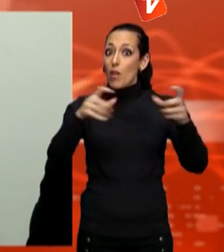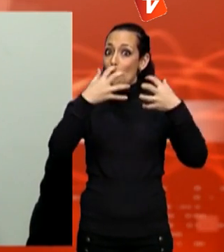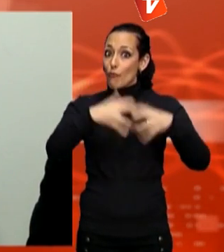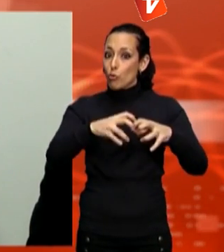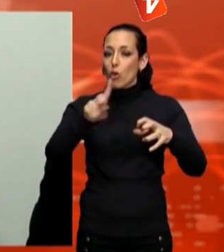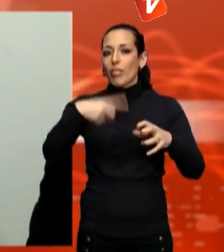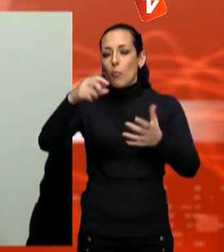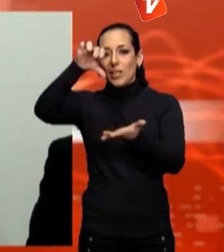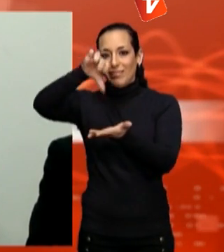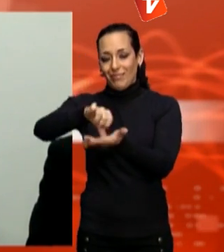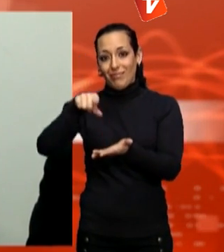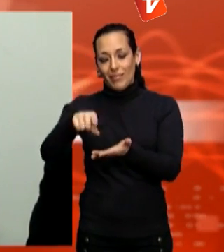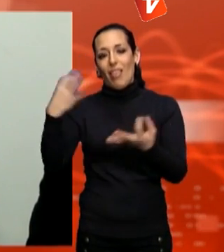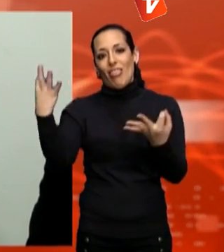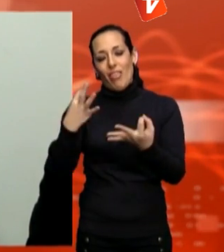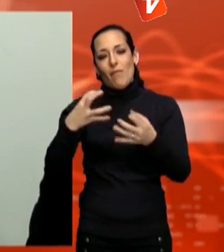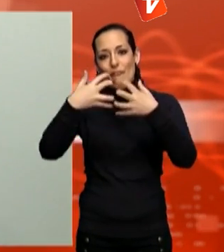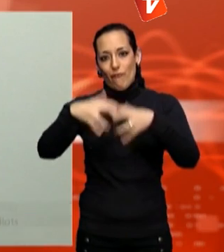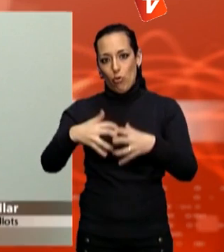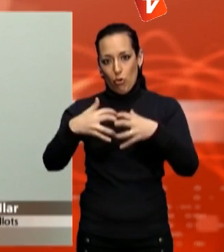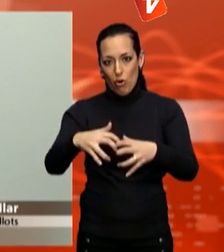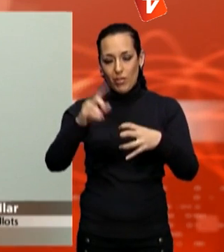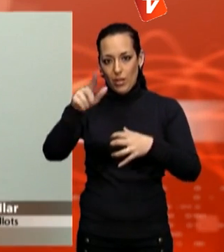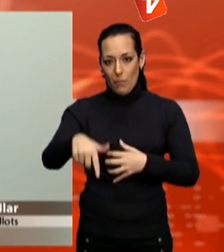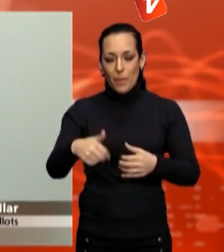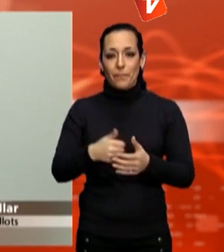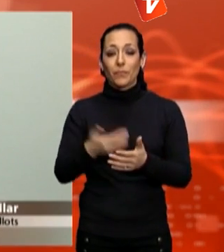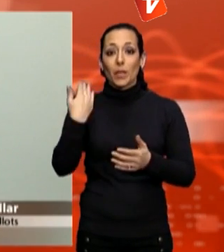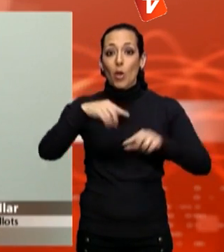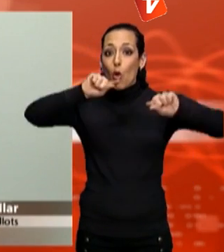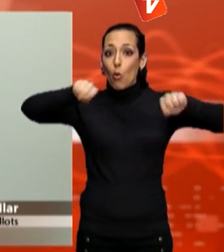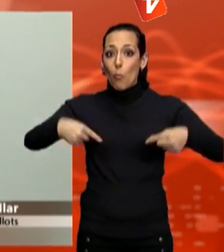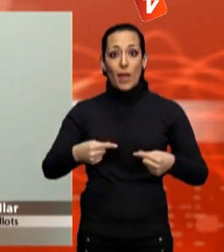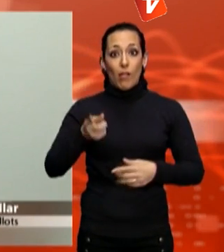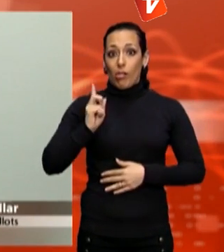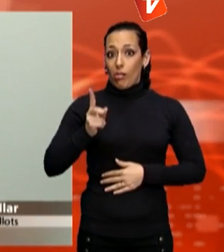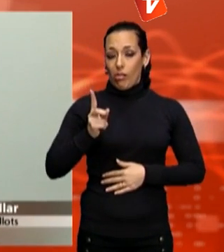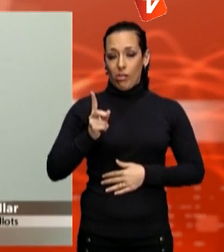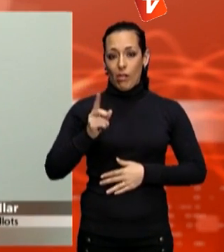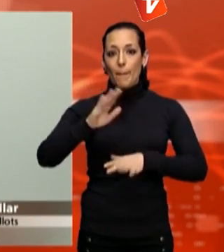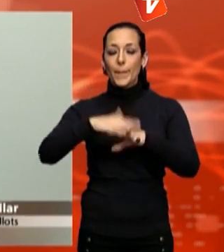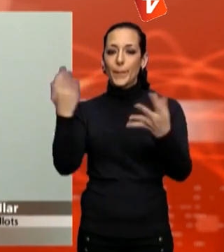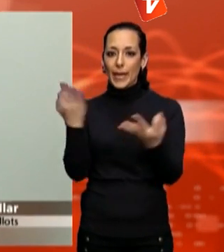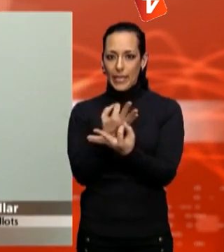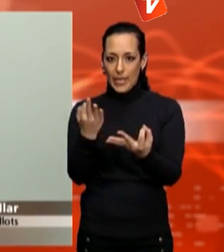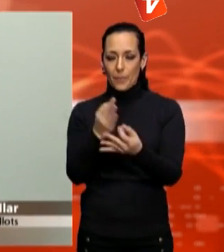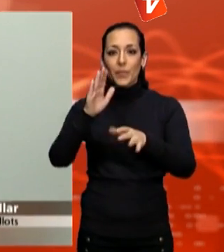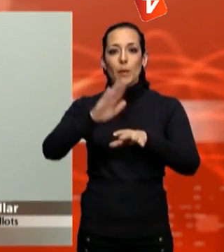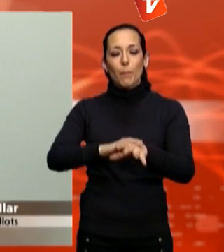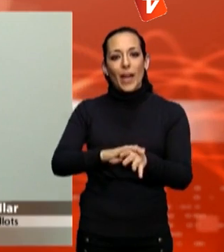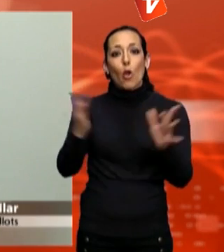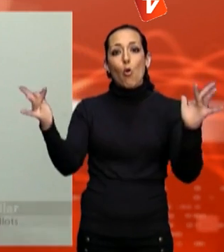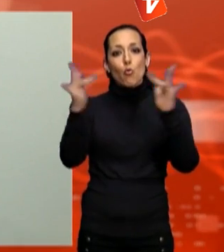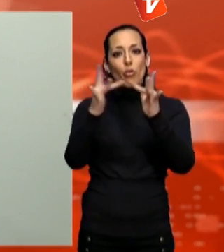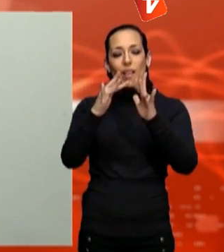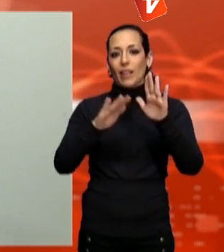això evidentment inclou els polígons industrials. Amb aquest conveni que crec que és necessari, és necessari per tenir una interlocució més directa amb